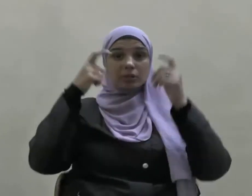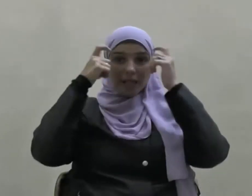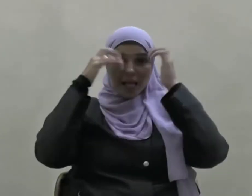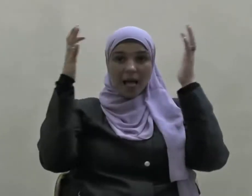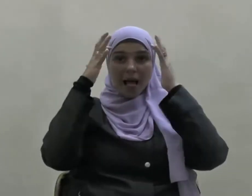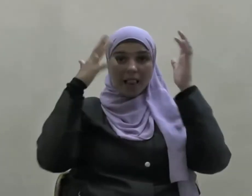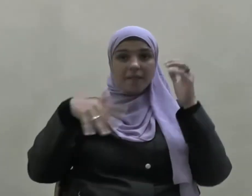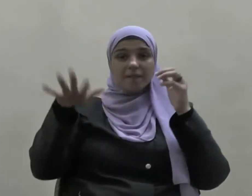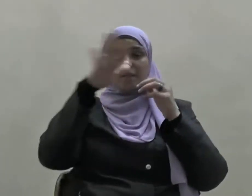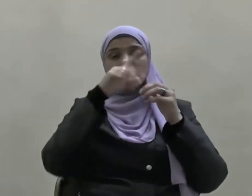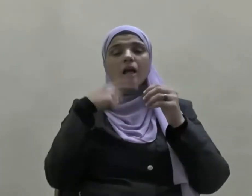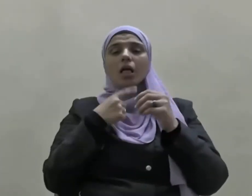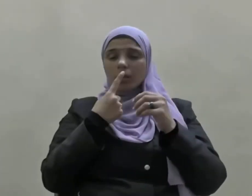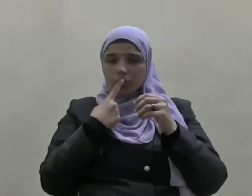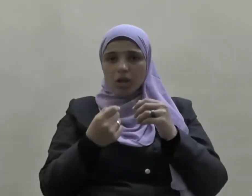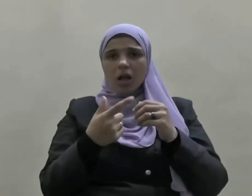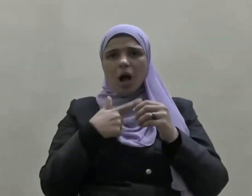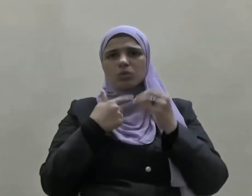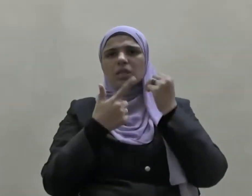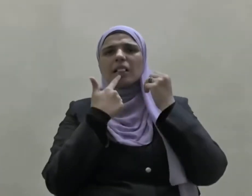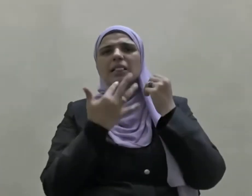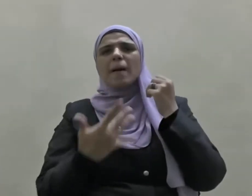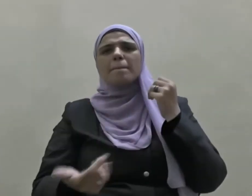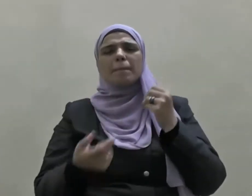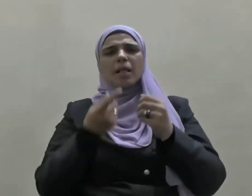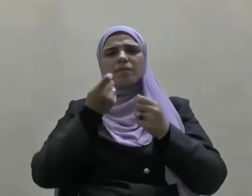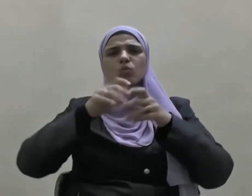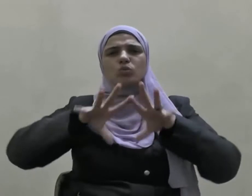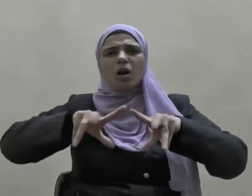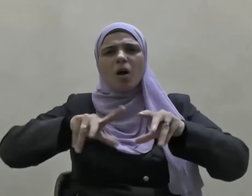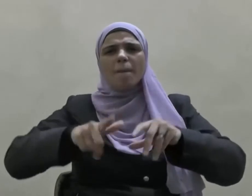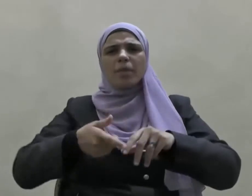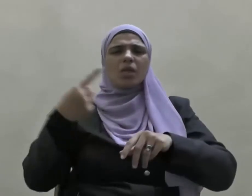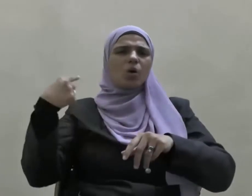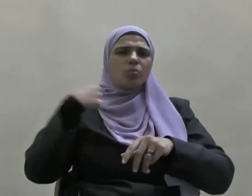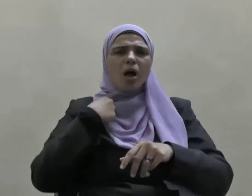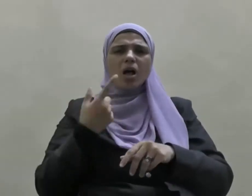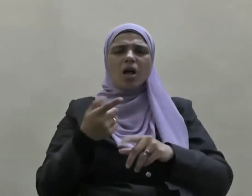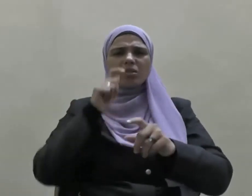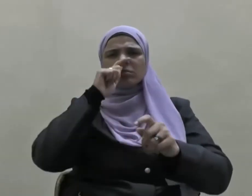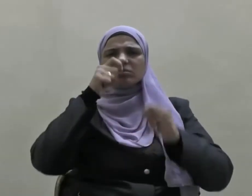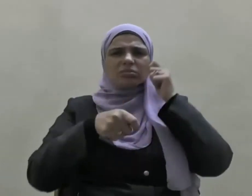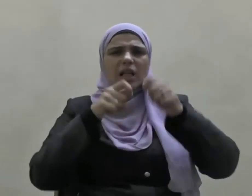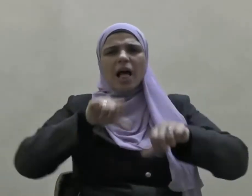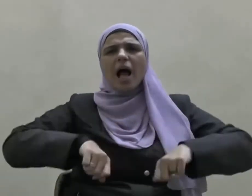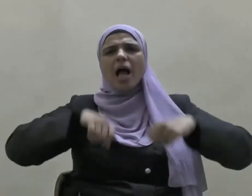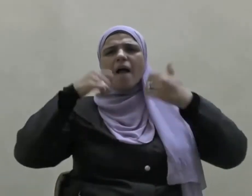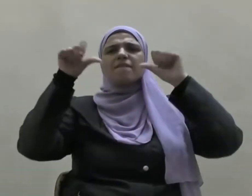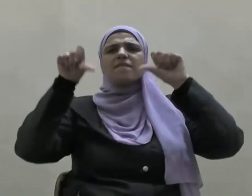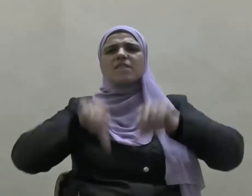من استباحة الدماء والأموال والأعراض والطراب الحياة